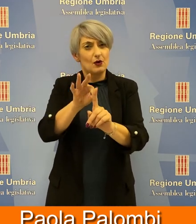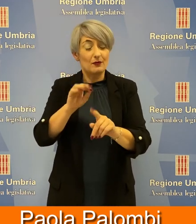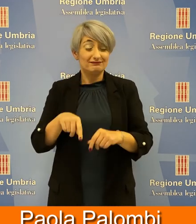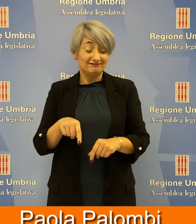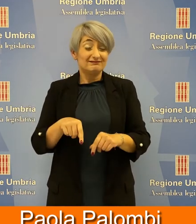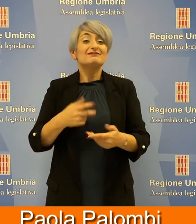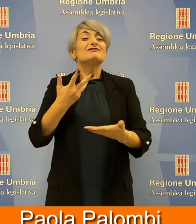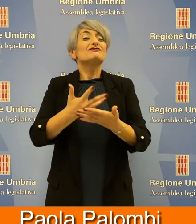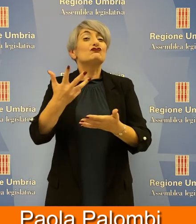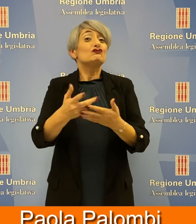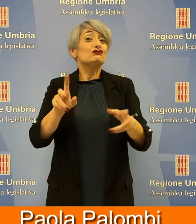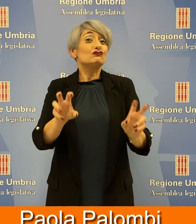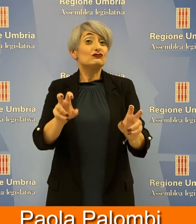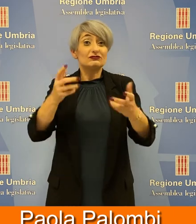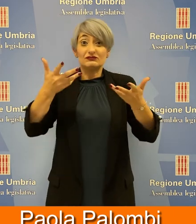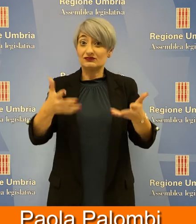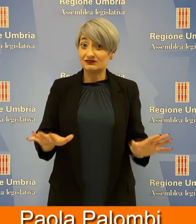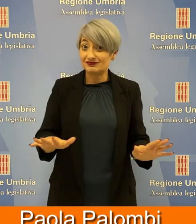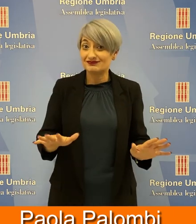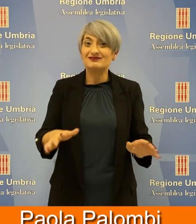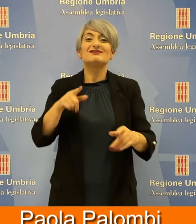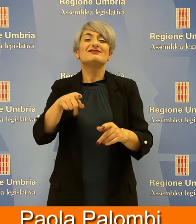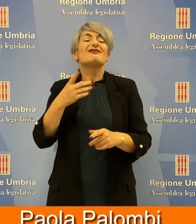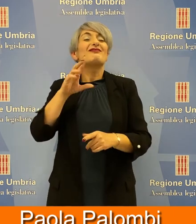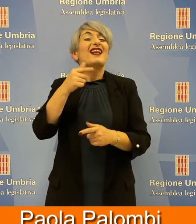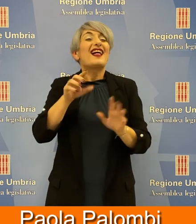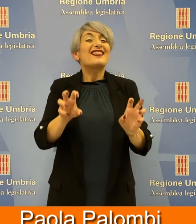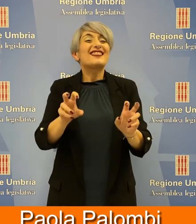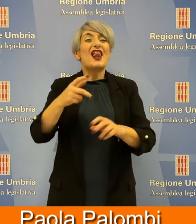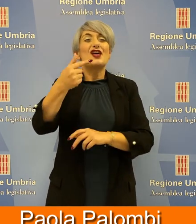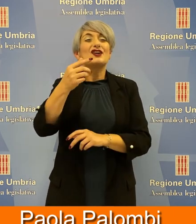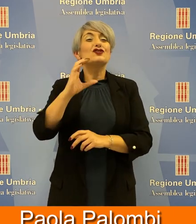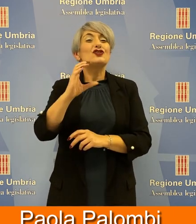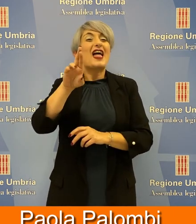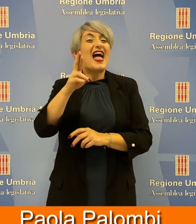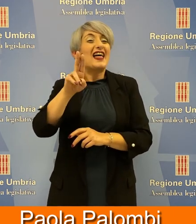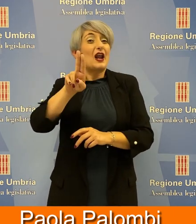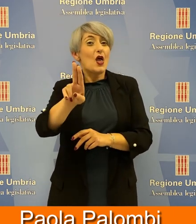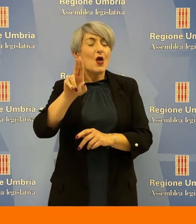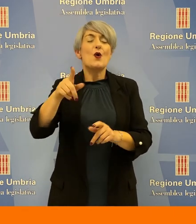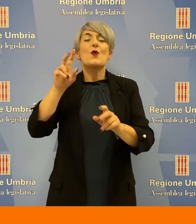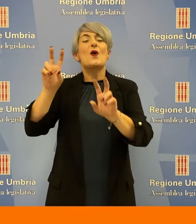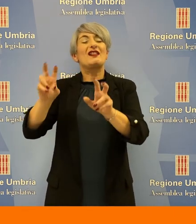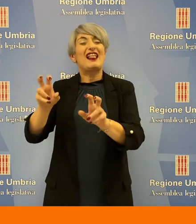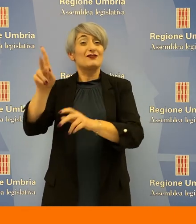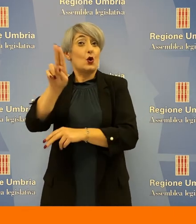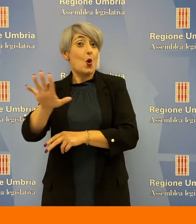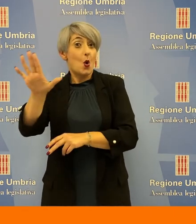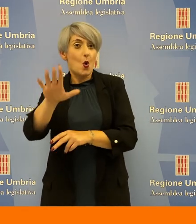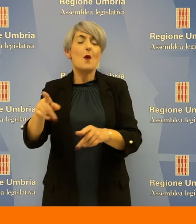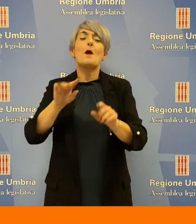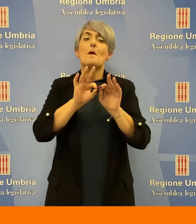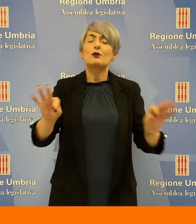rete sul sito dell'Assemblea Legislativa regionale consiglio.regione.umbria.it e su Youtube.